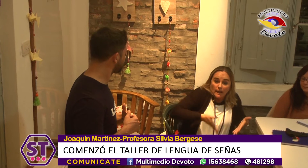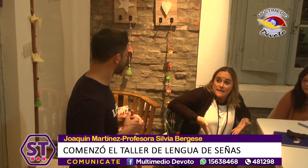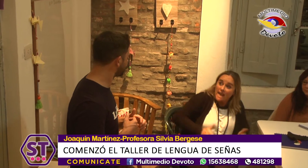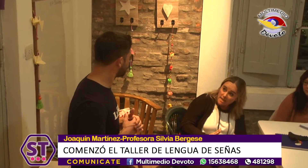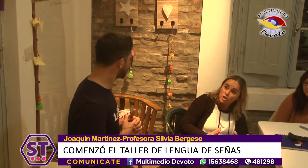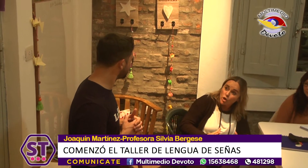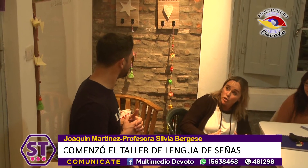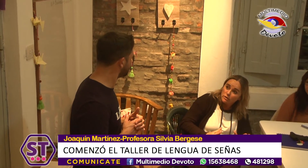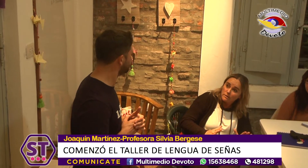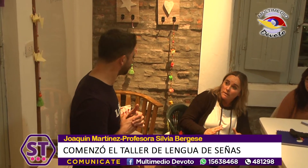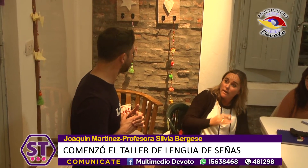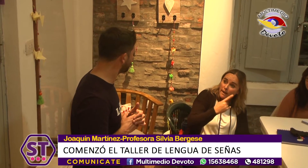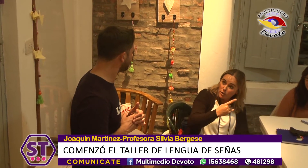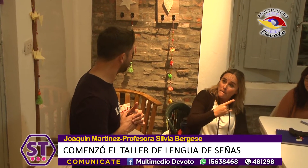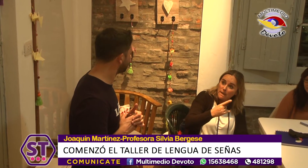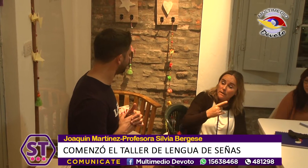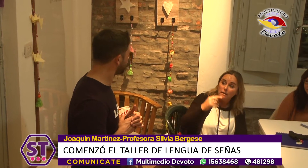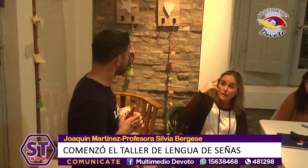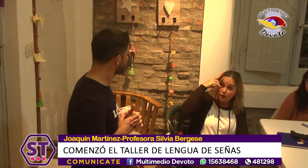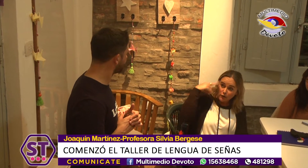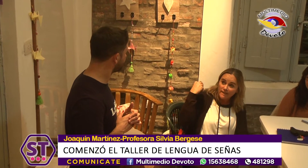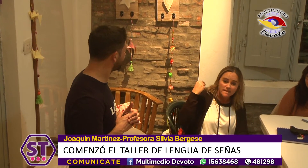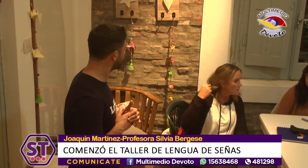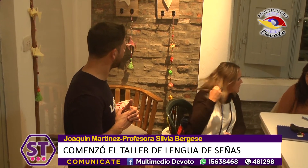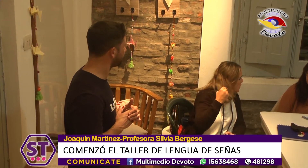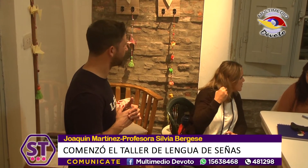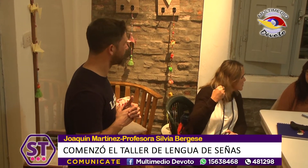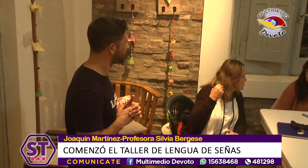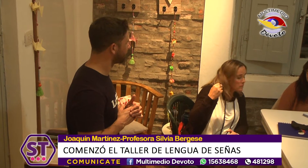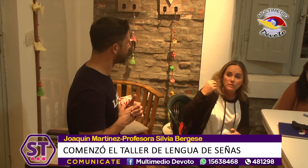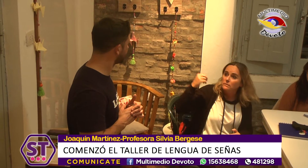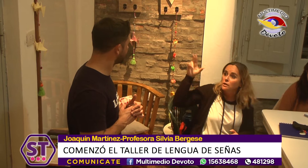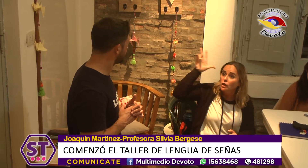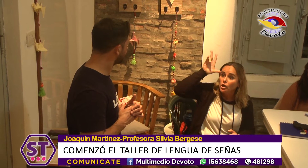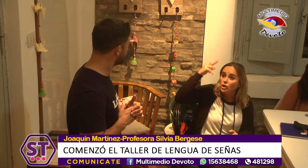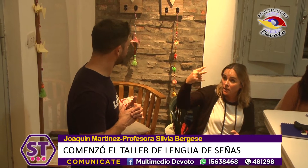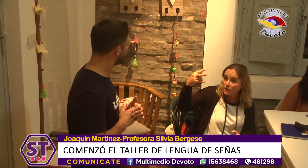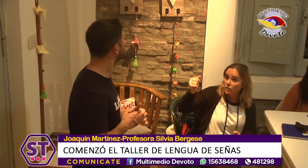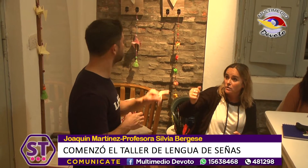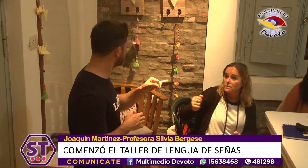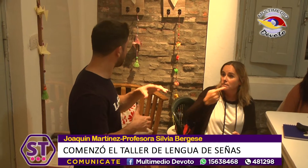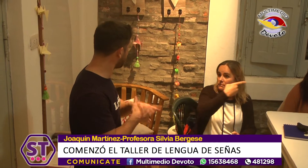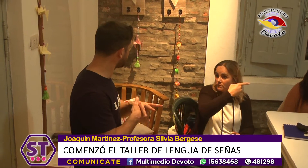va a venir y vamos a practicar mucho y las señas van a salir mucho mejor. Porque las manos como que estaban duras.